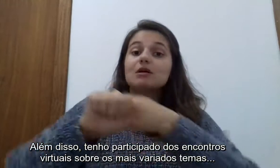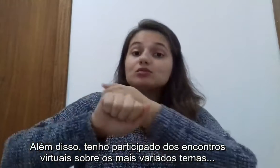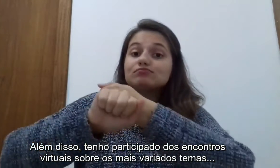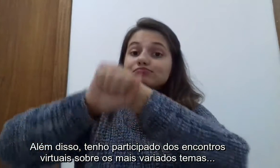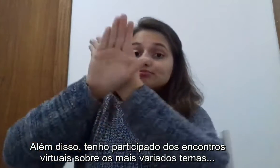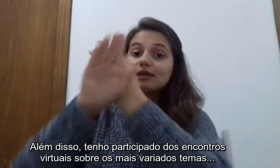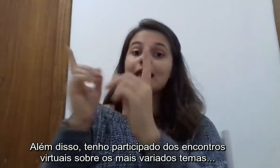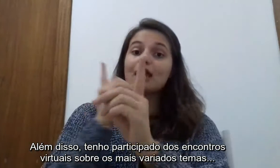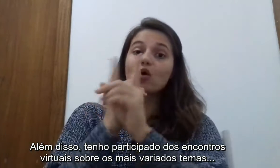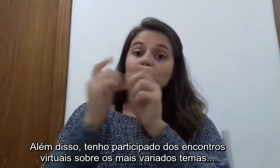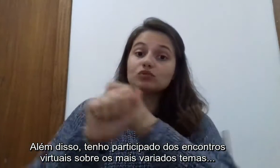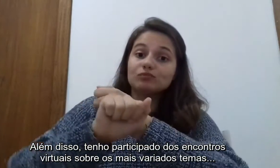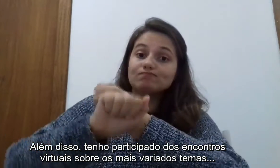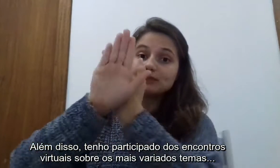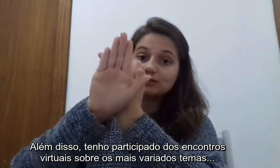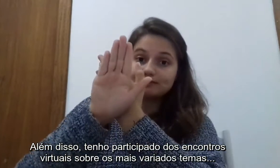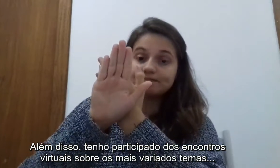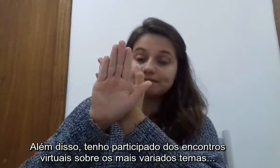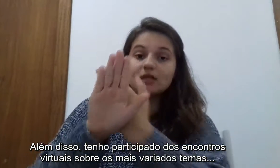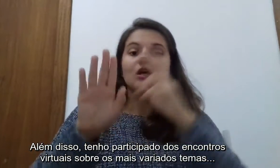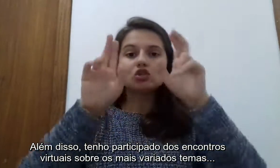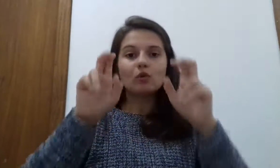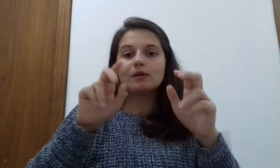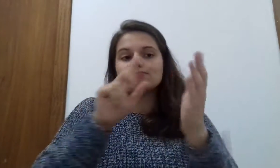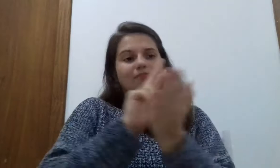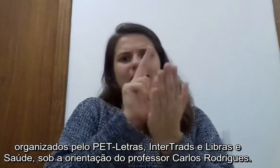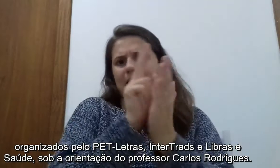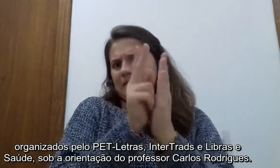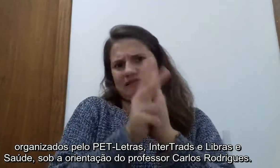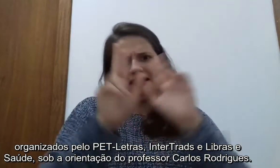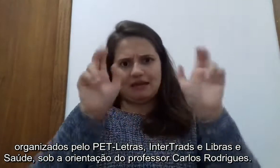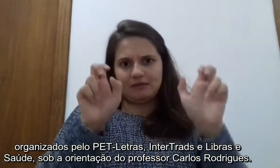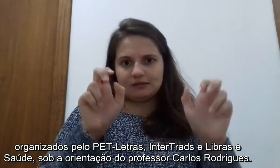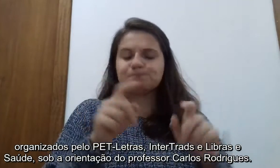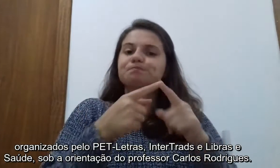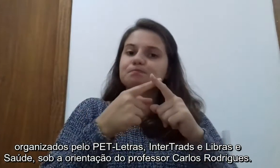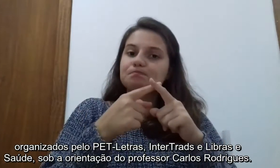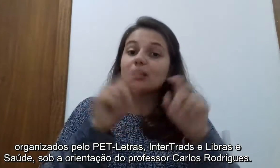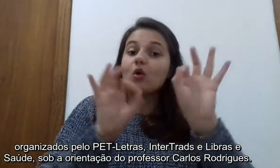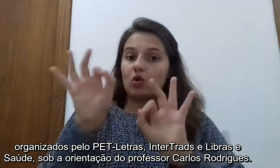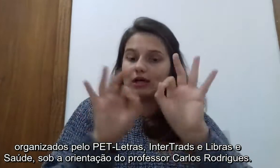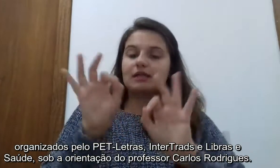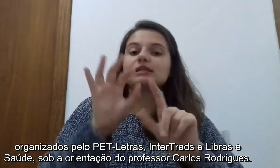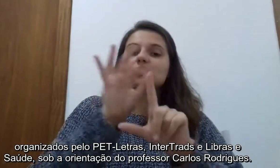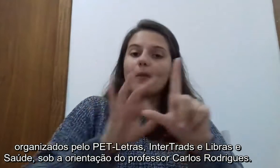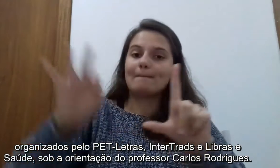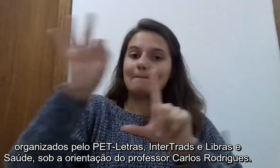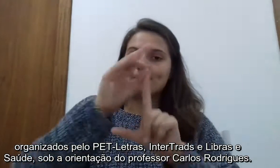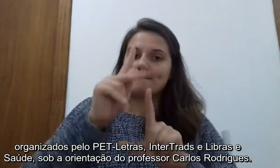virtuais sobre os mais variados temas, organizados pelo Pet Letras, Intertrades e Libras de